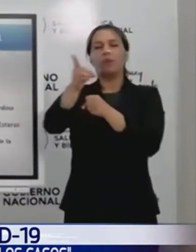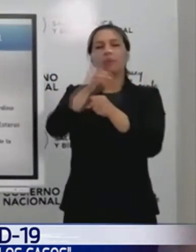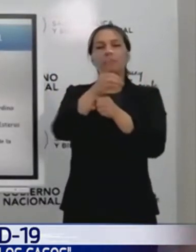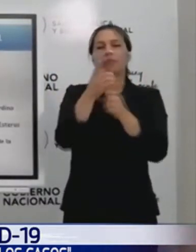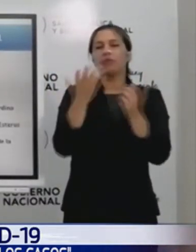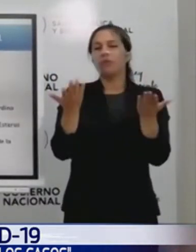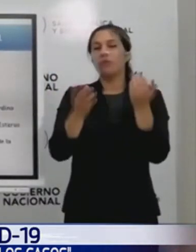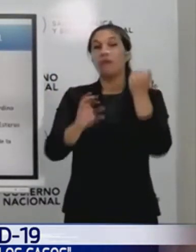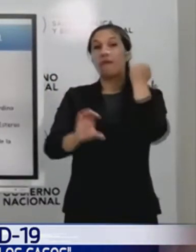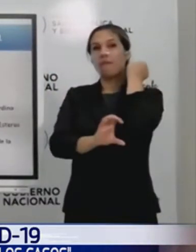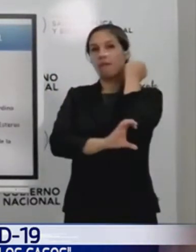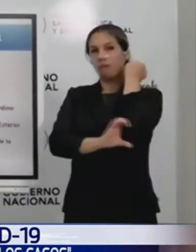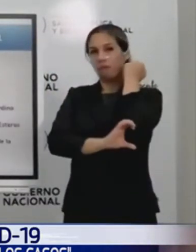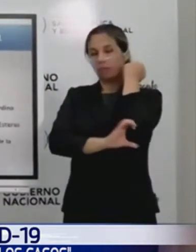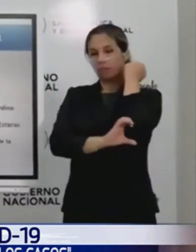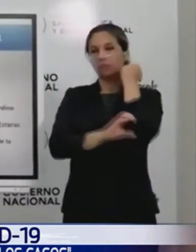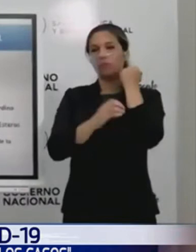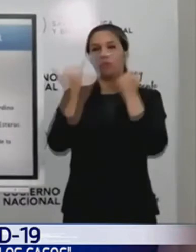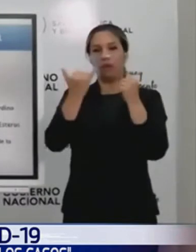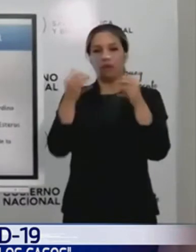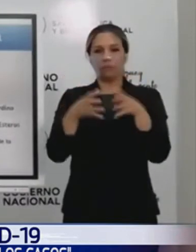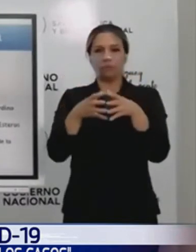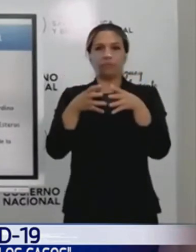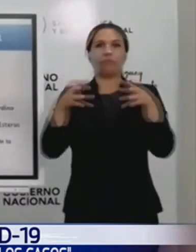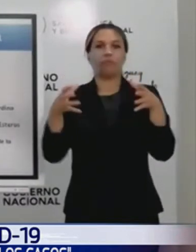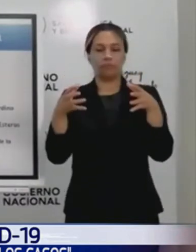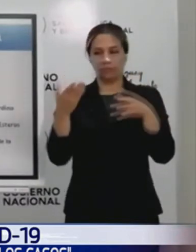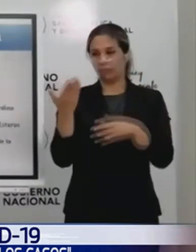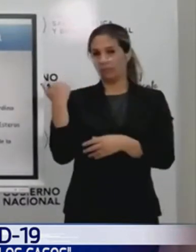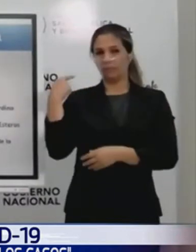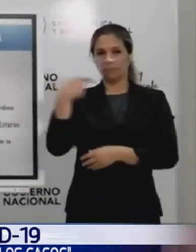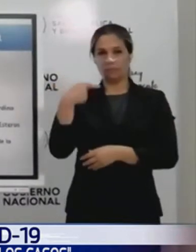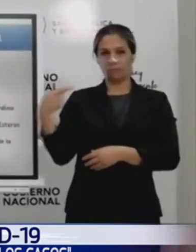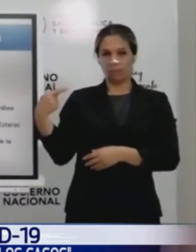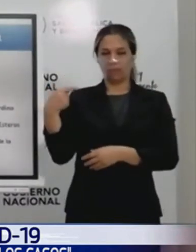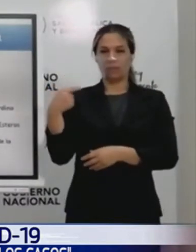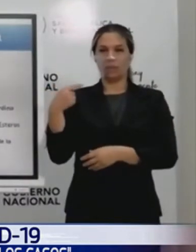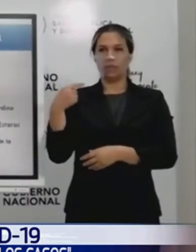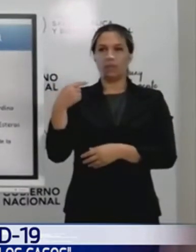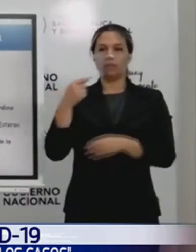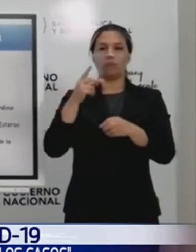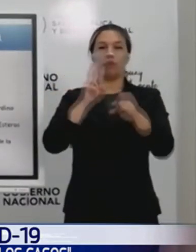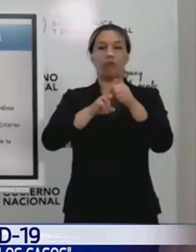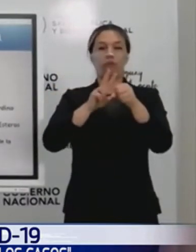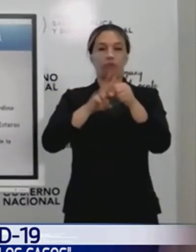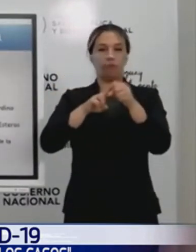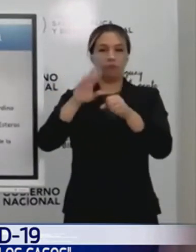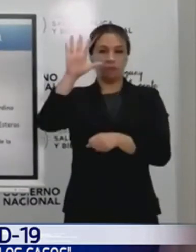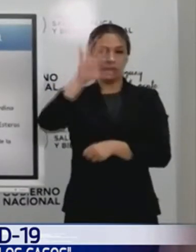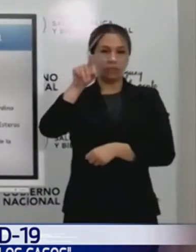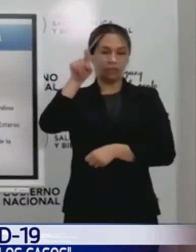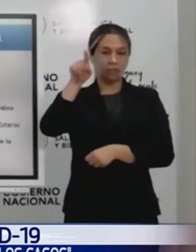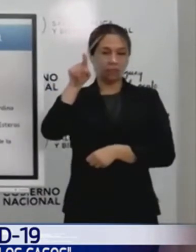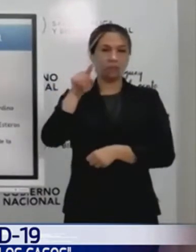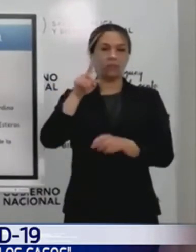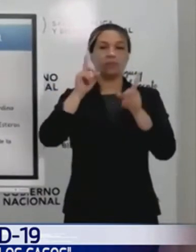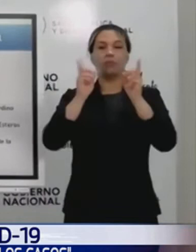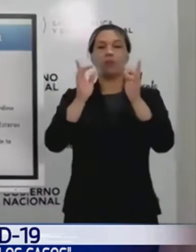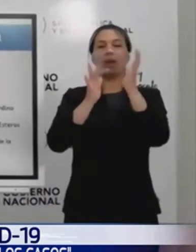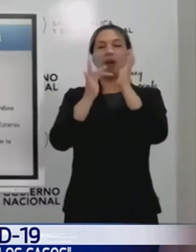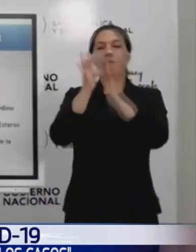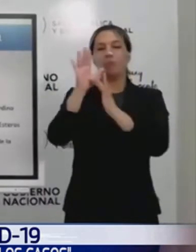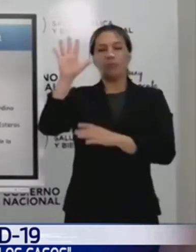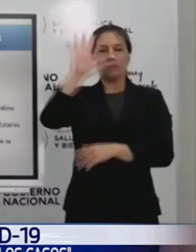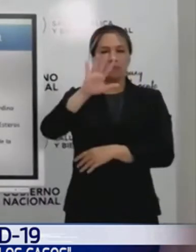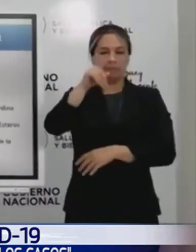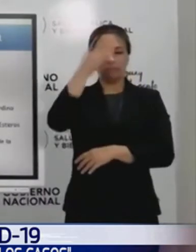En Caguasú tuvimos un aumento muy importante la semana pasada, la defensa principalmente del coronel Oviedo. Cordillera, como todos saben, la